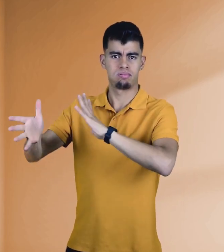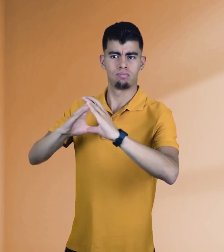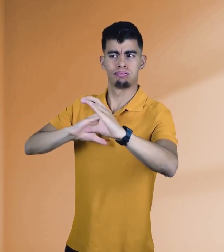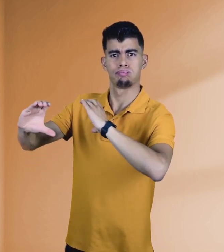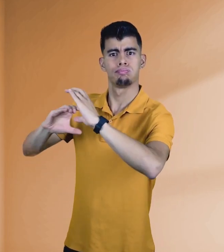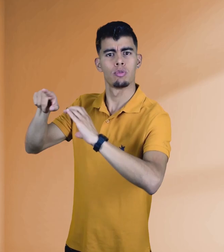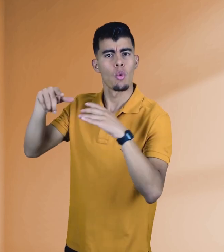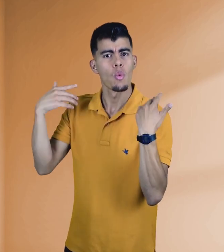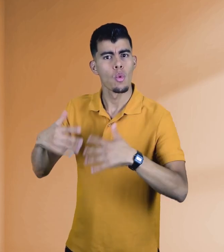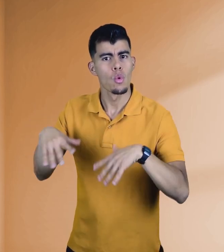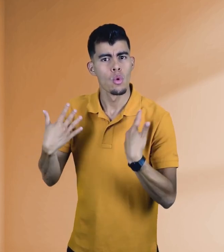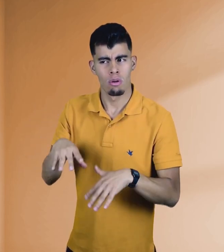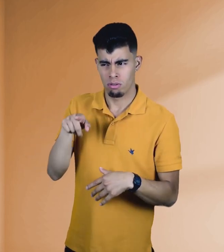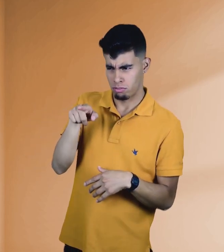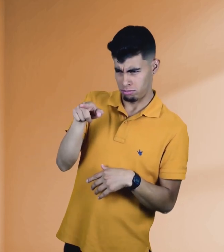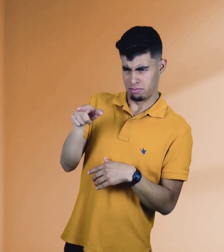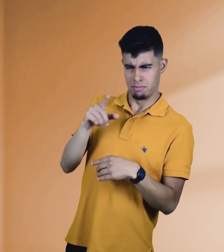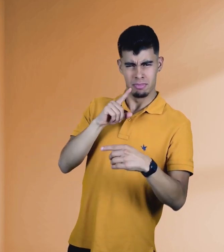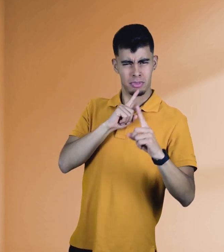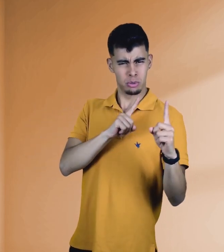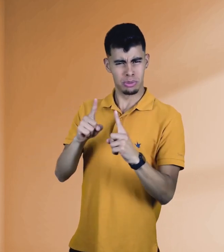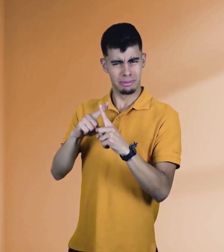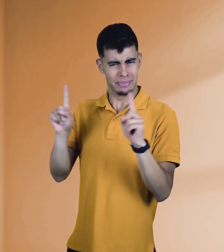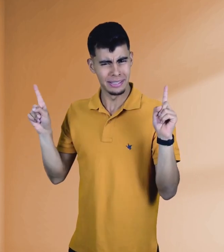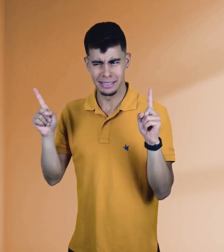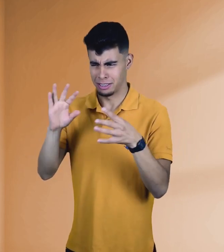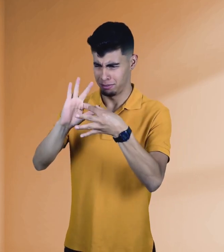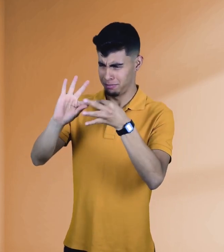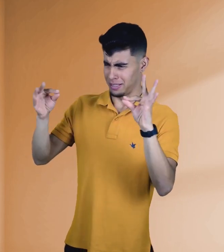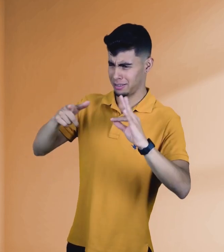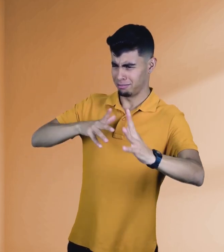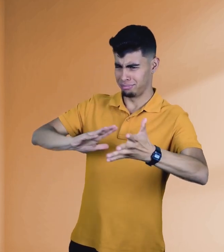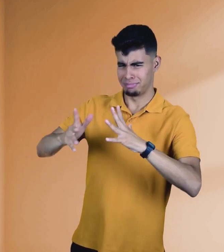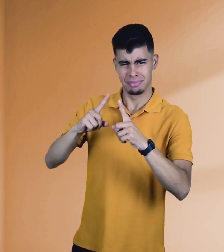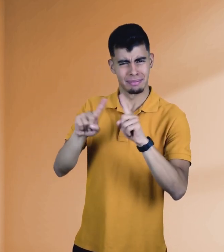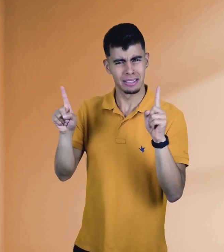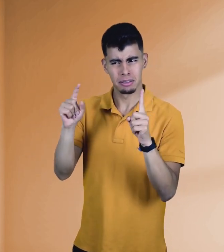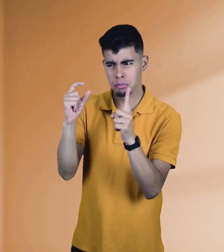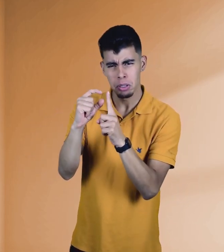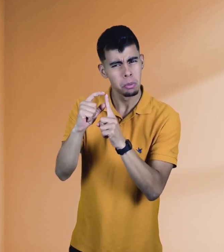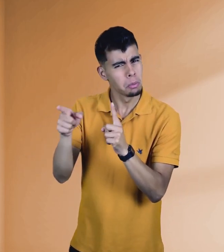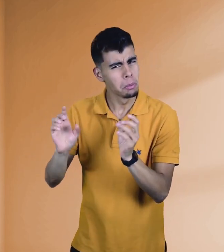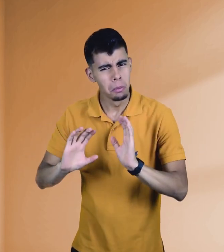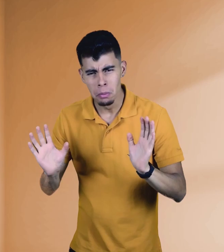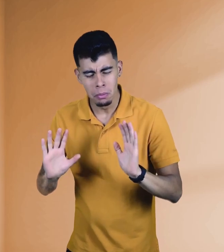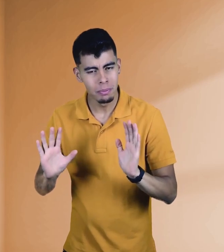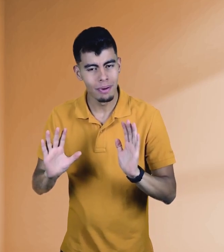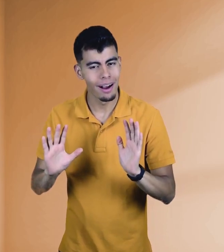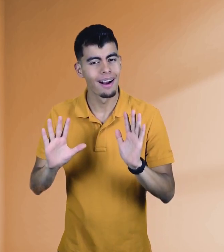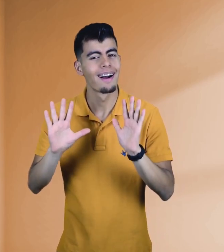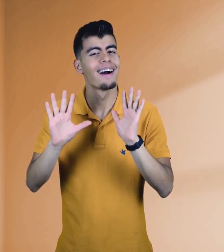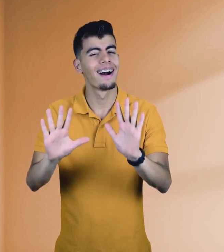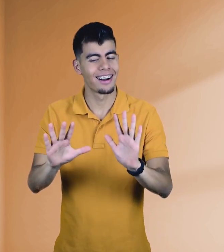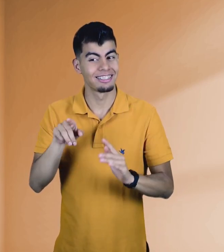diciendo, pero les interesa saberlo, Fenascol cuenta con cursos de lengua de señas para ustedes.